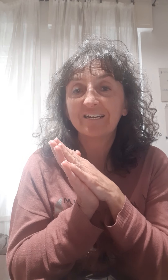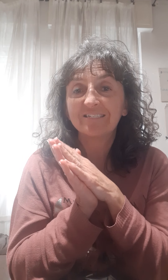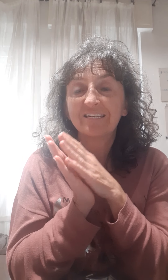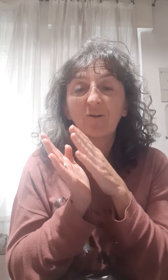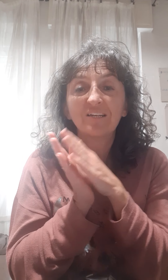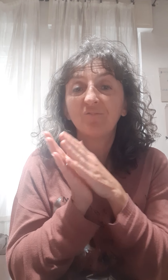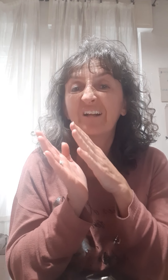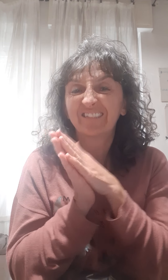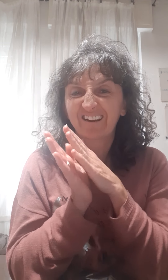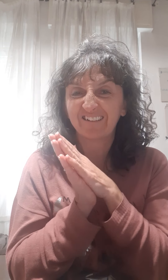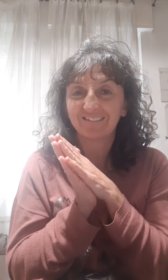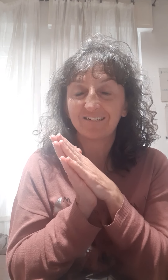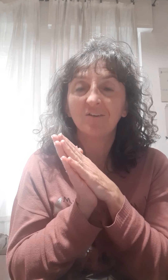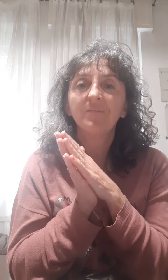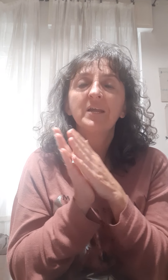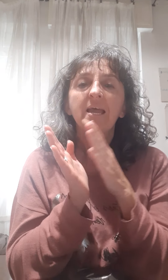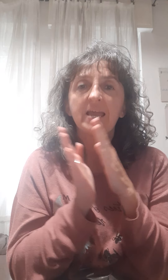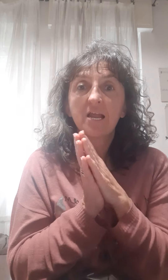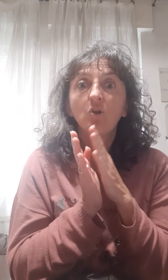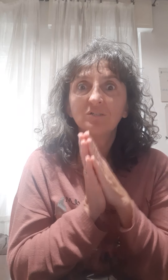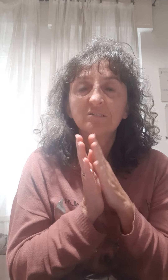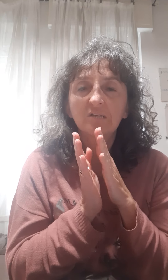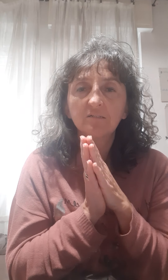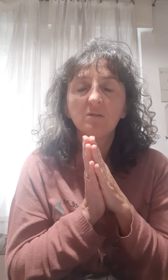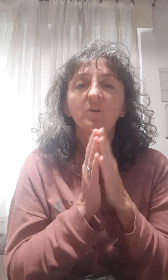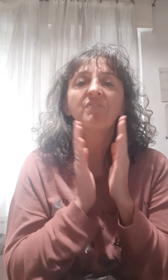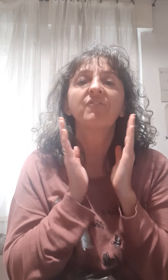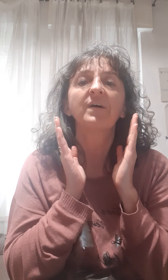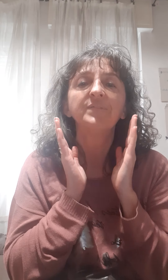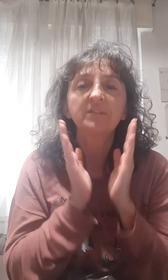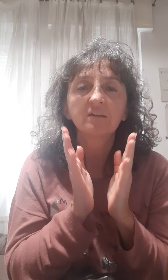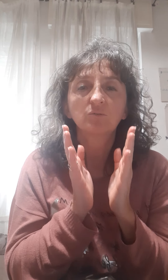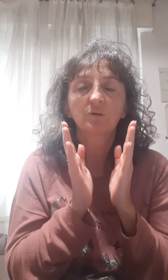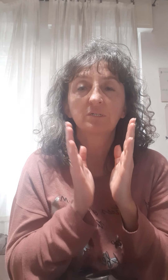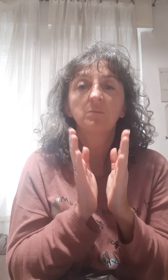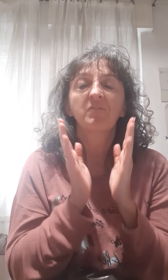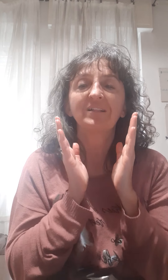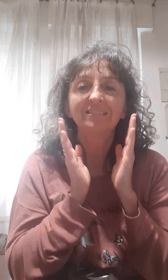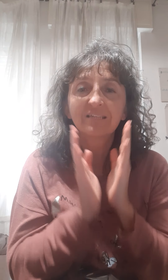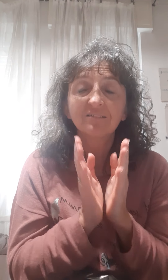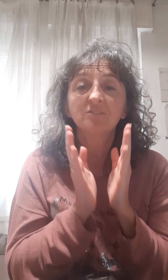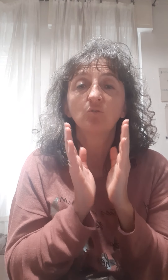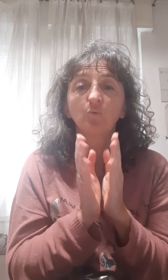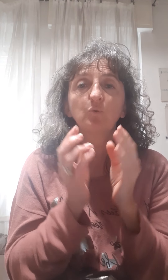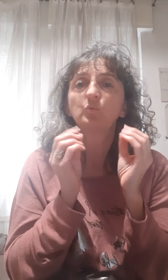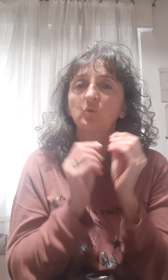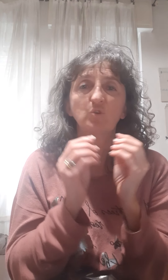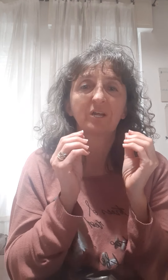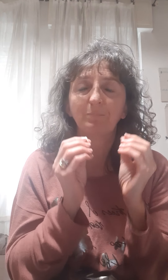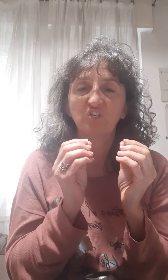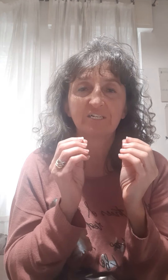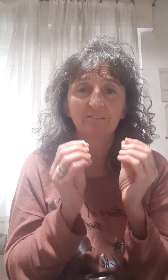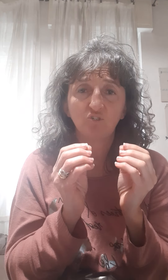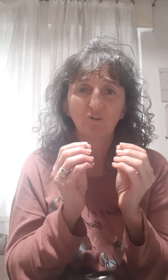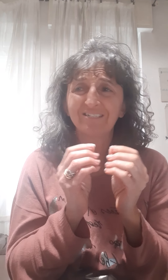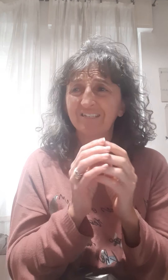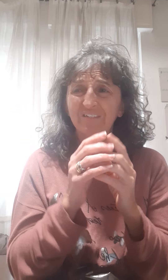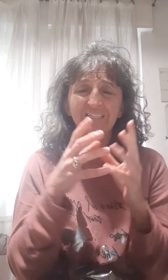resina, la linfa attaccata lì, E l'olio essenziale di limone è fantastico, rideme, fantastico contro tutto ciò che è appiccicaticcio, anche se avete